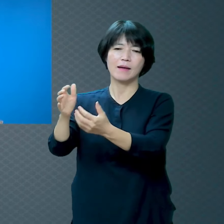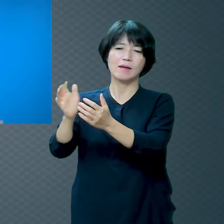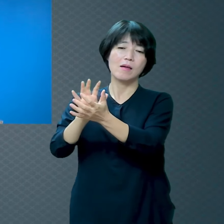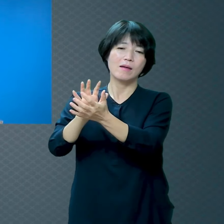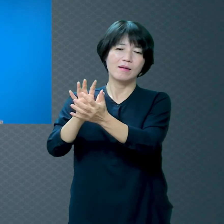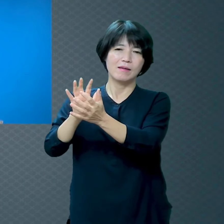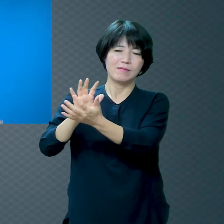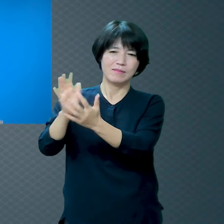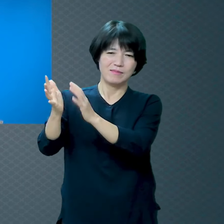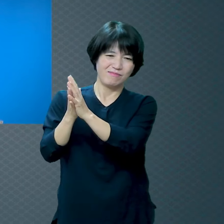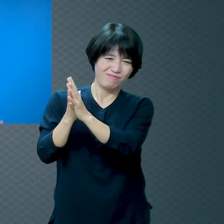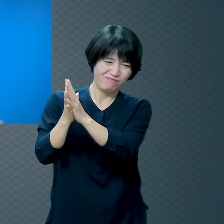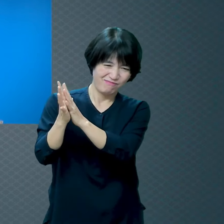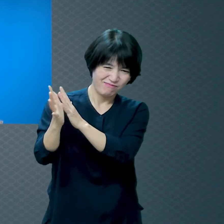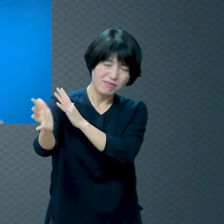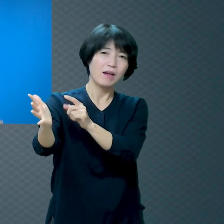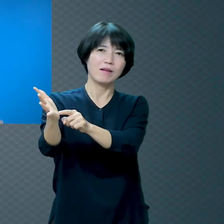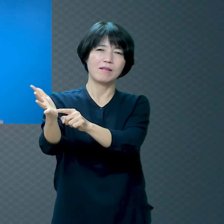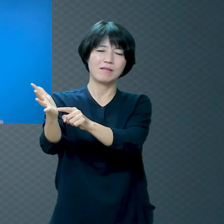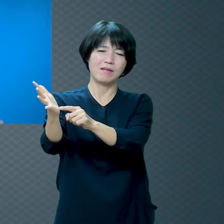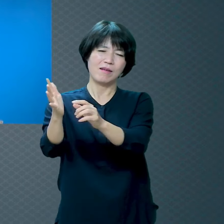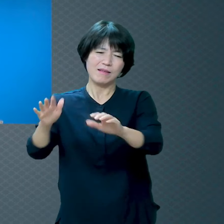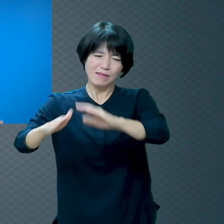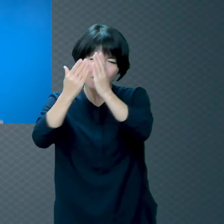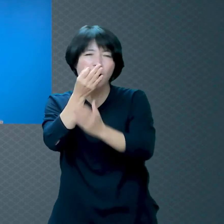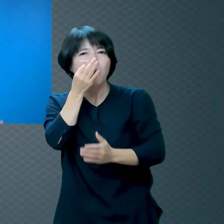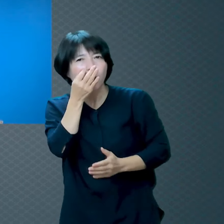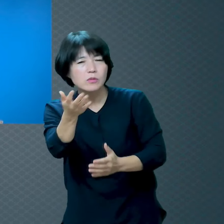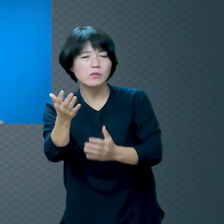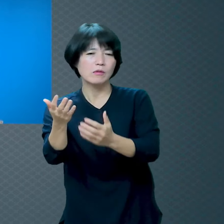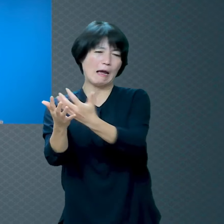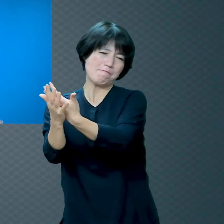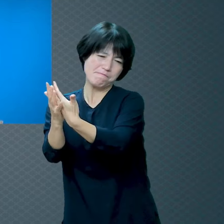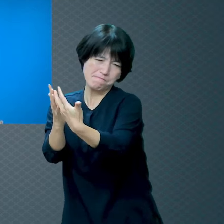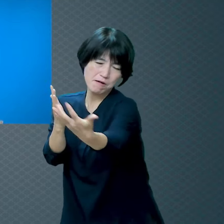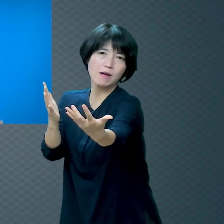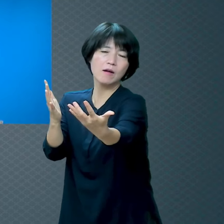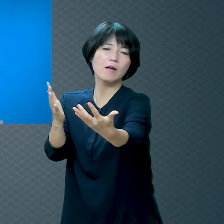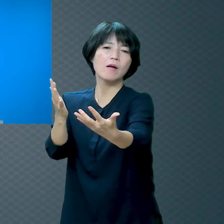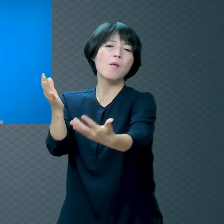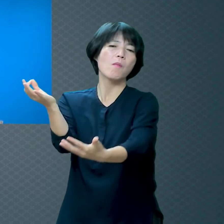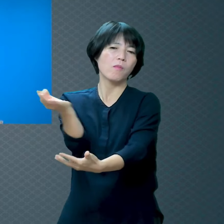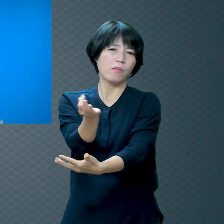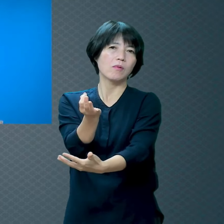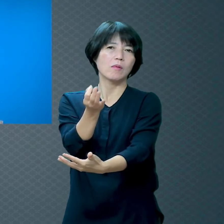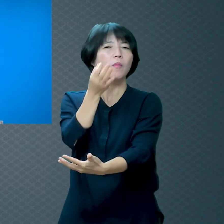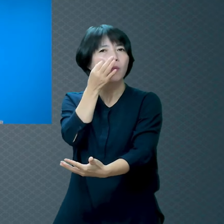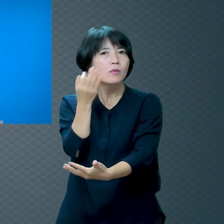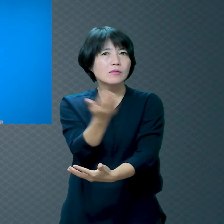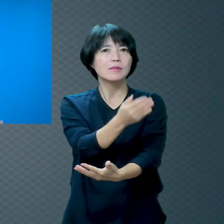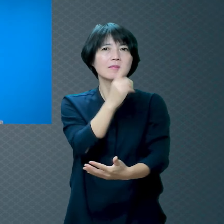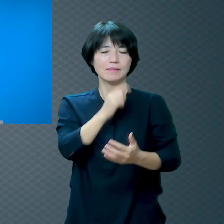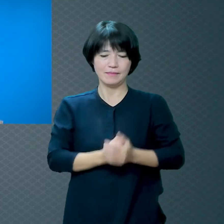거예요 우리 하나님 앞에 심판받는 것이 있다는 걸 기억해야 됩니다